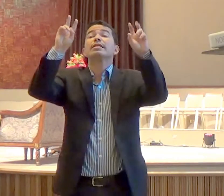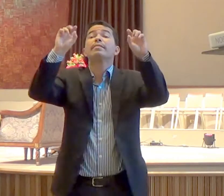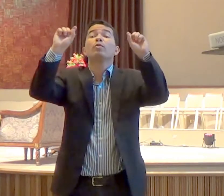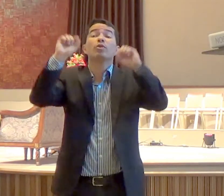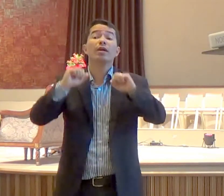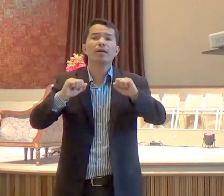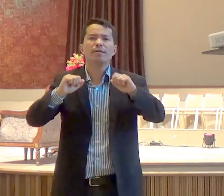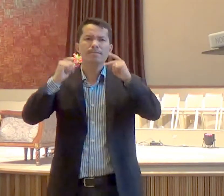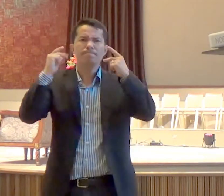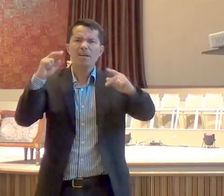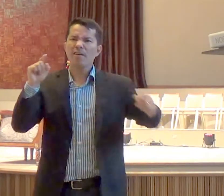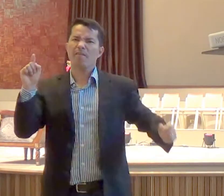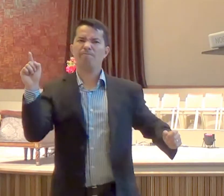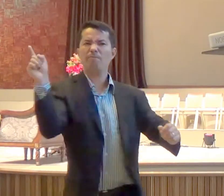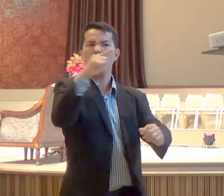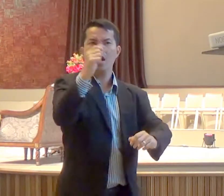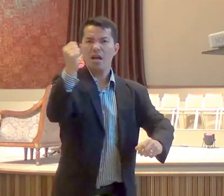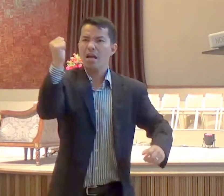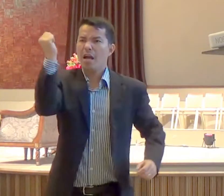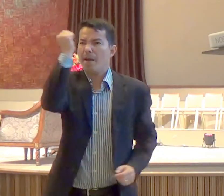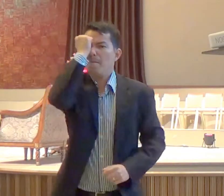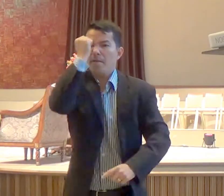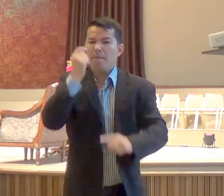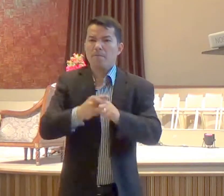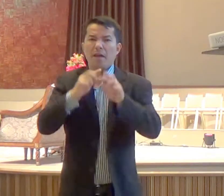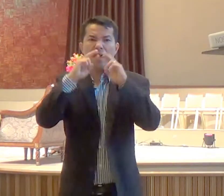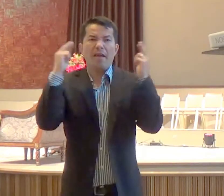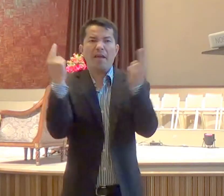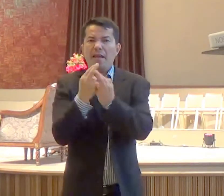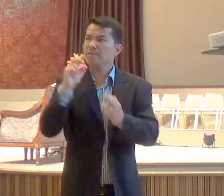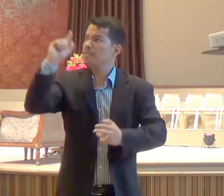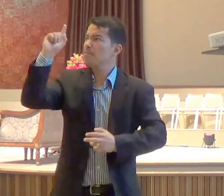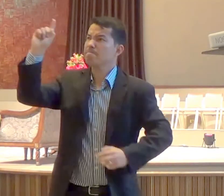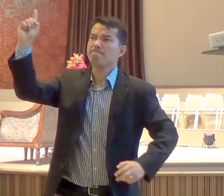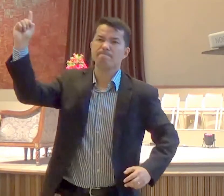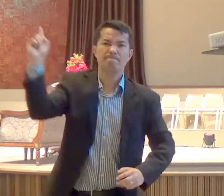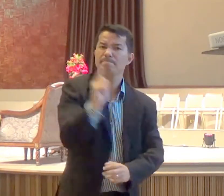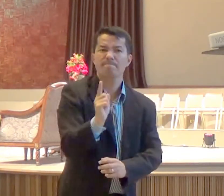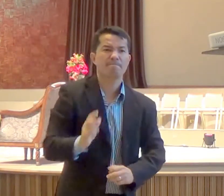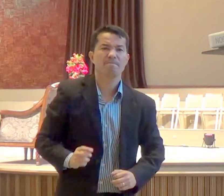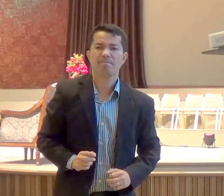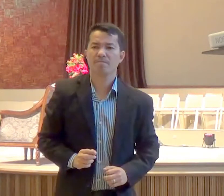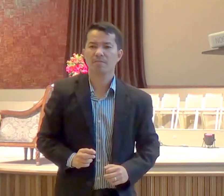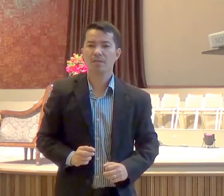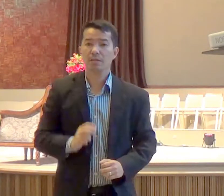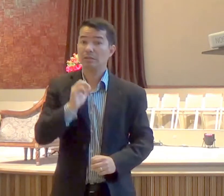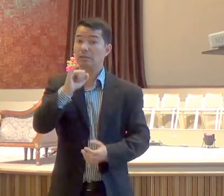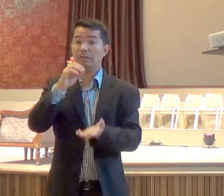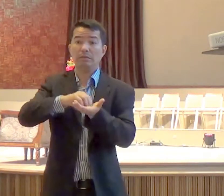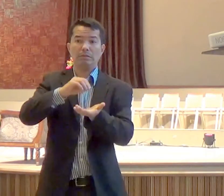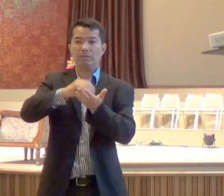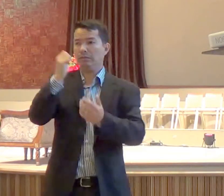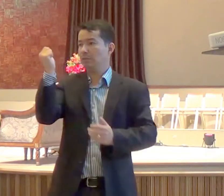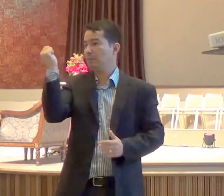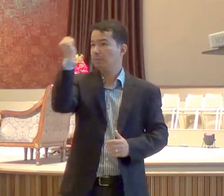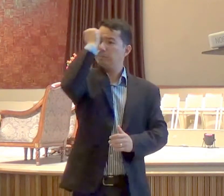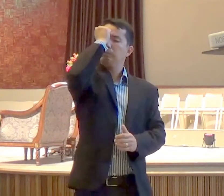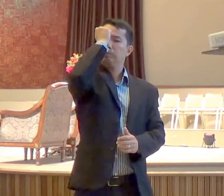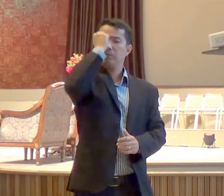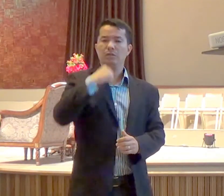foi, arrependei-nos, porque é chegado o reino dos céus, se não houver arrependimento em nossos lares, a nossa